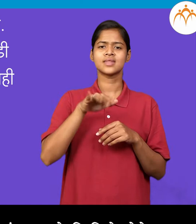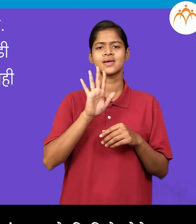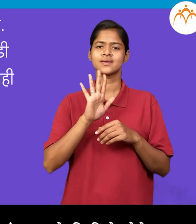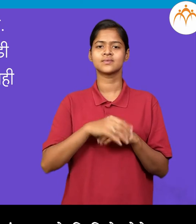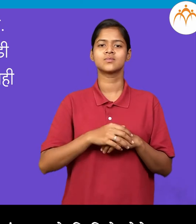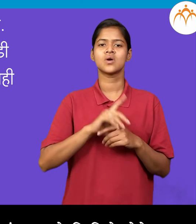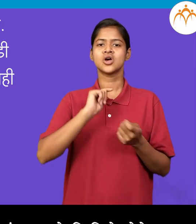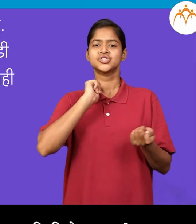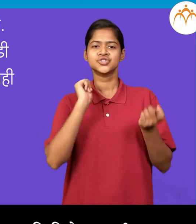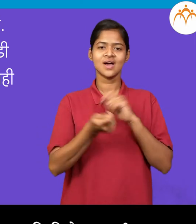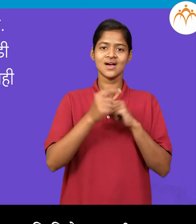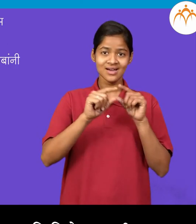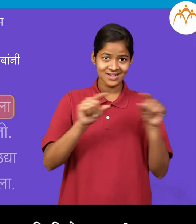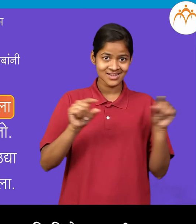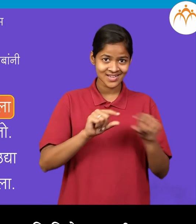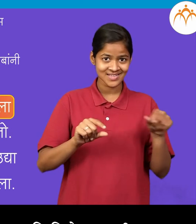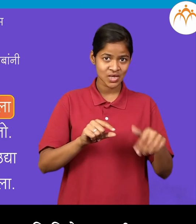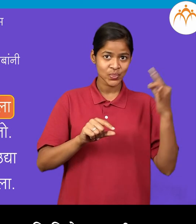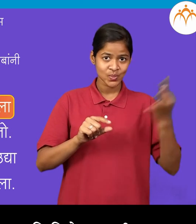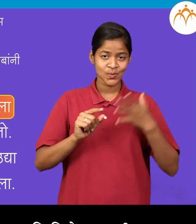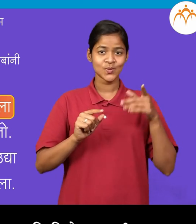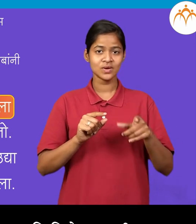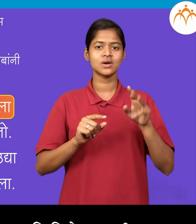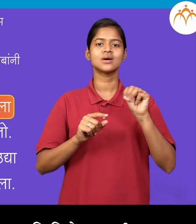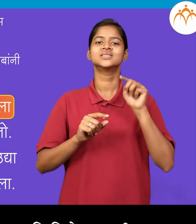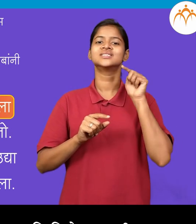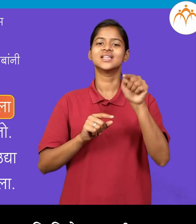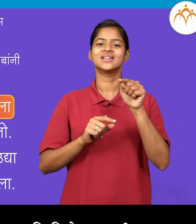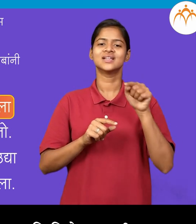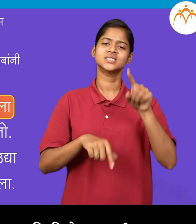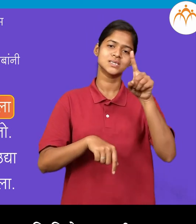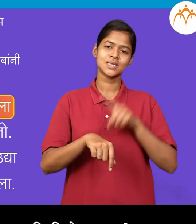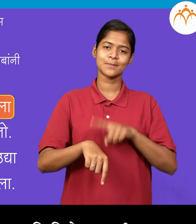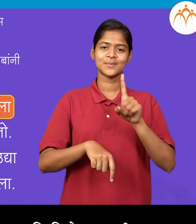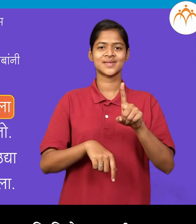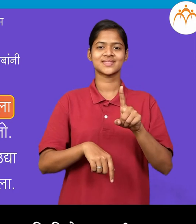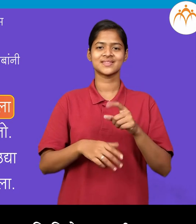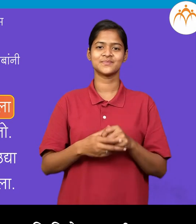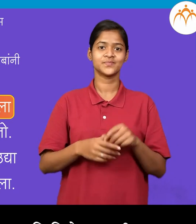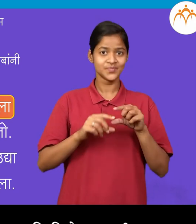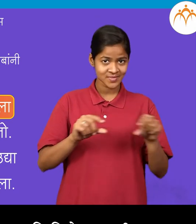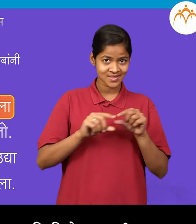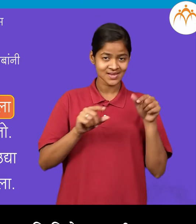नंतरचा वाक्यान मधे मंदार हा शब्द लेला नाही